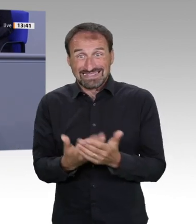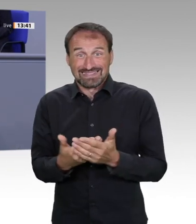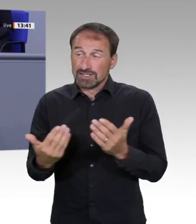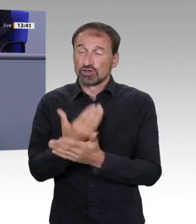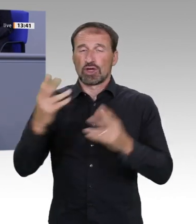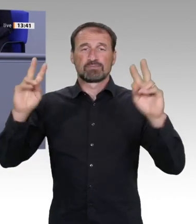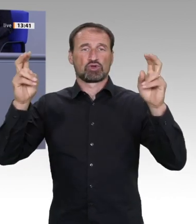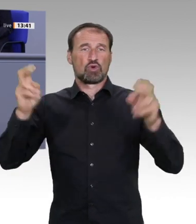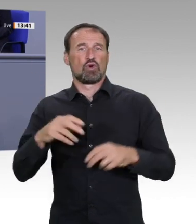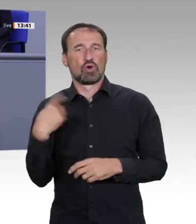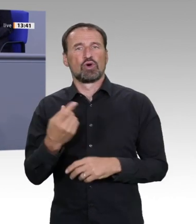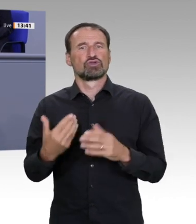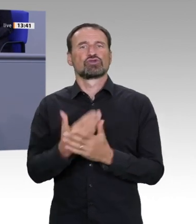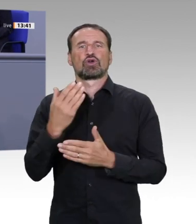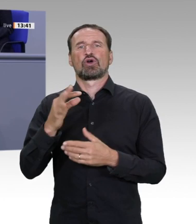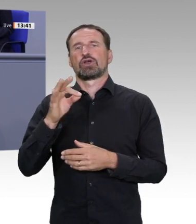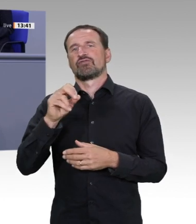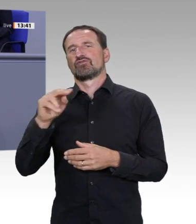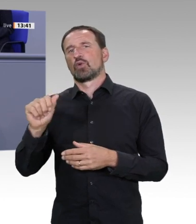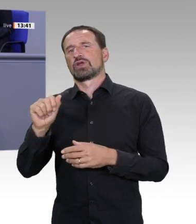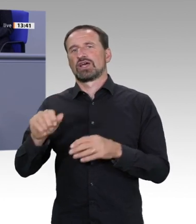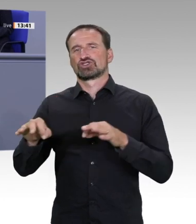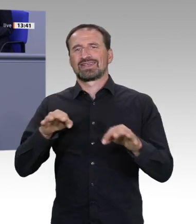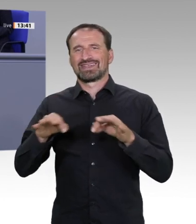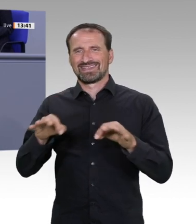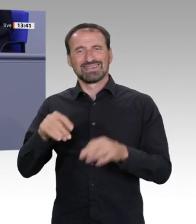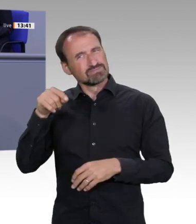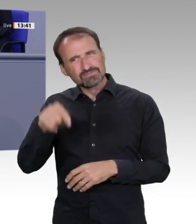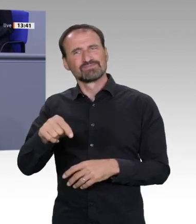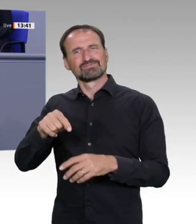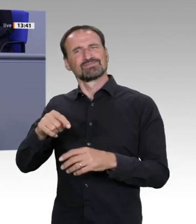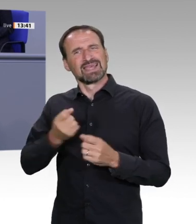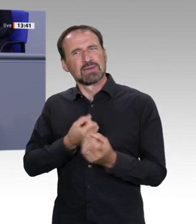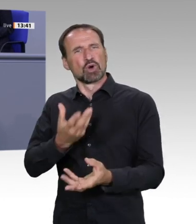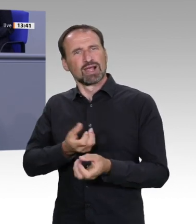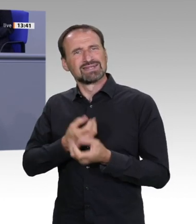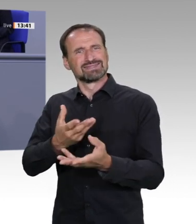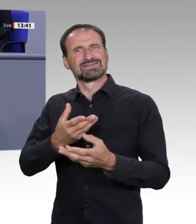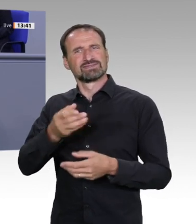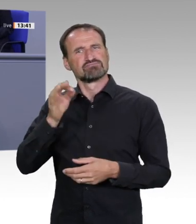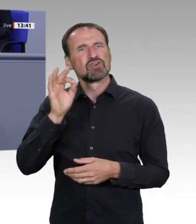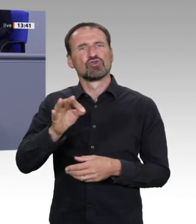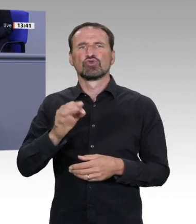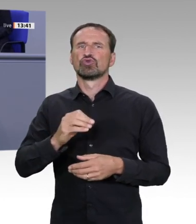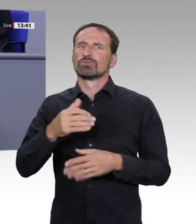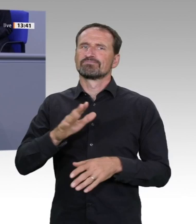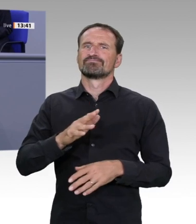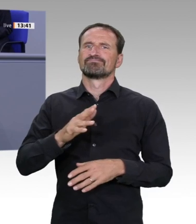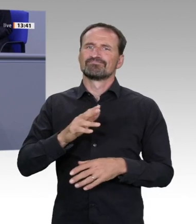beruflichen Lebens. Wie ist daran der Begriff der Nachhaltigkeit, der ja aus der Forstwirtschaft stammt und sich an der Wachstumsgeschwindigkeit der Bäume